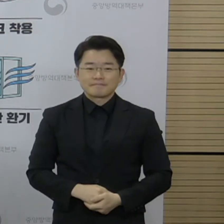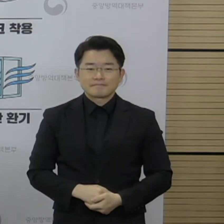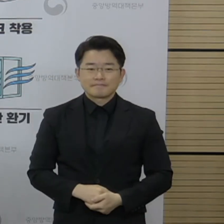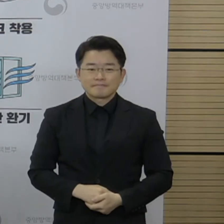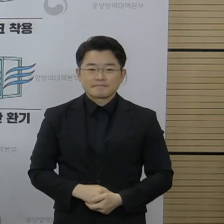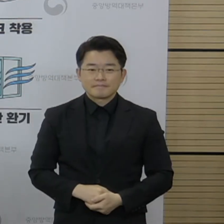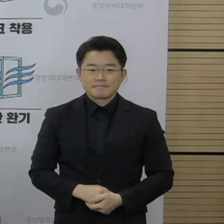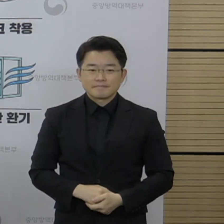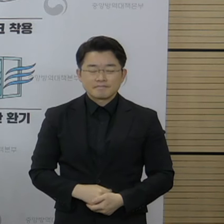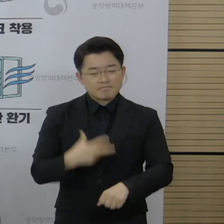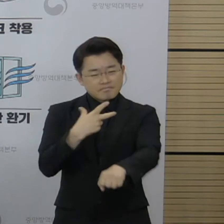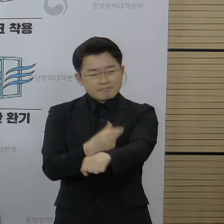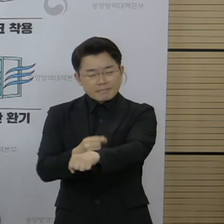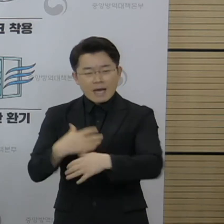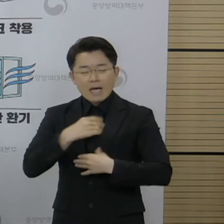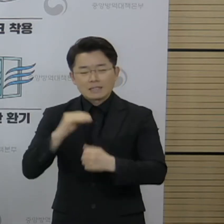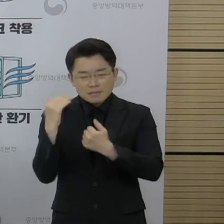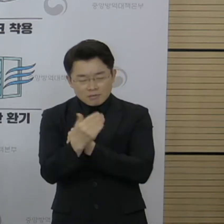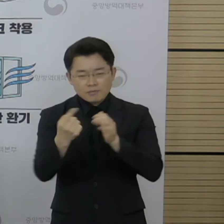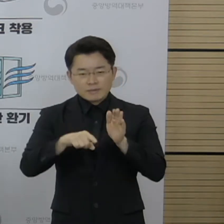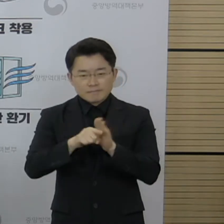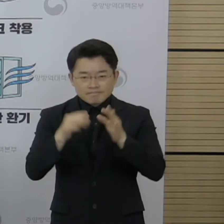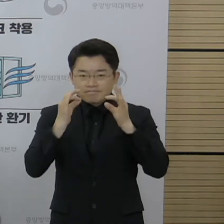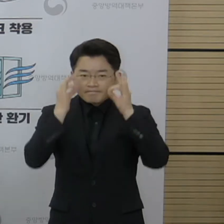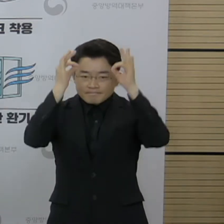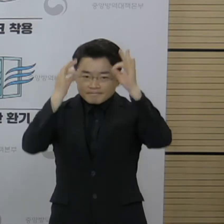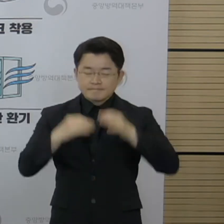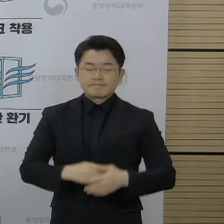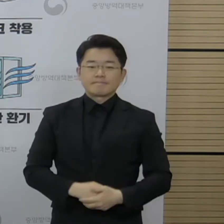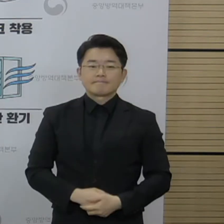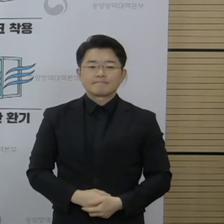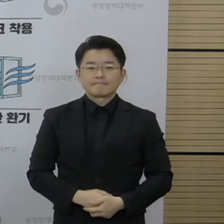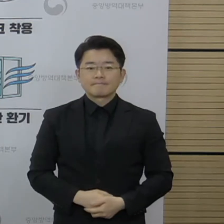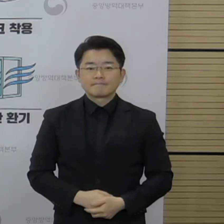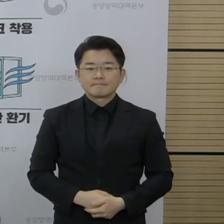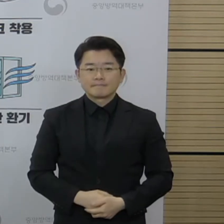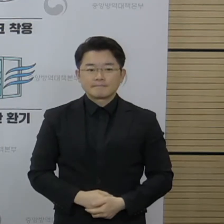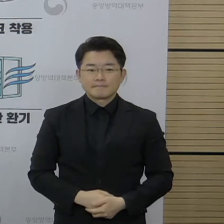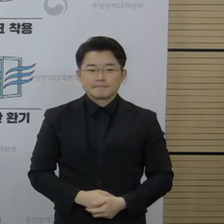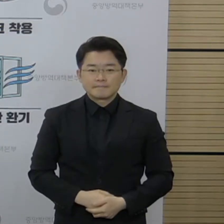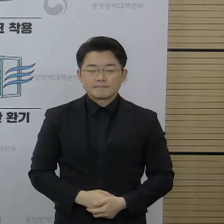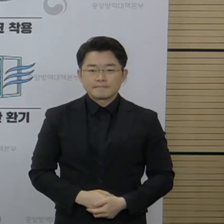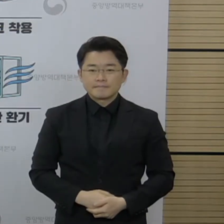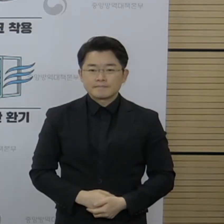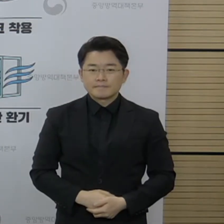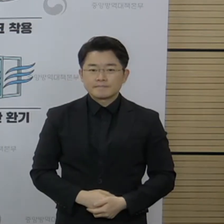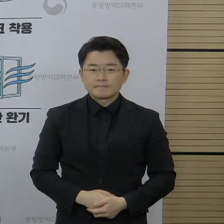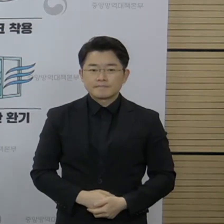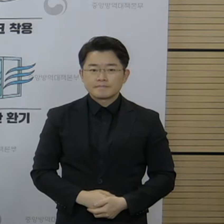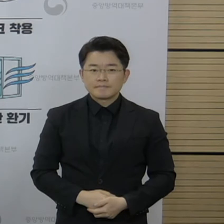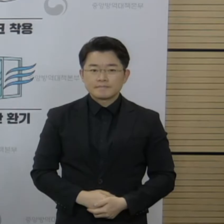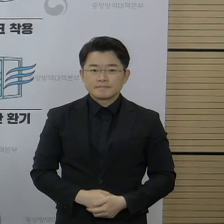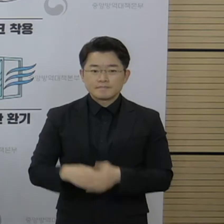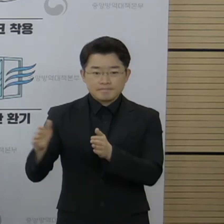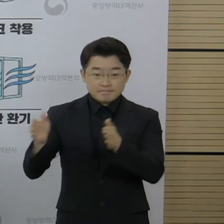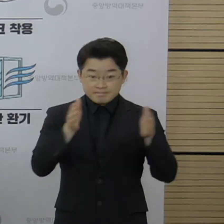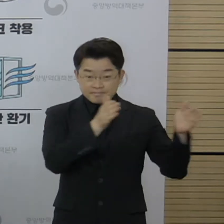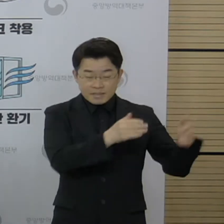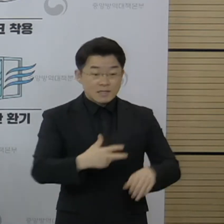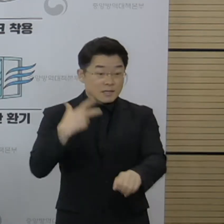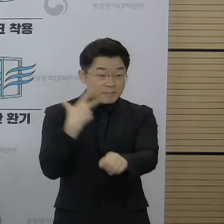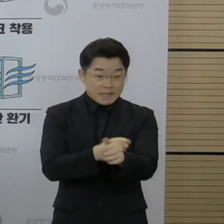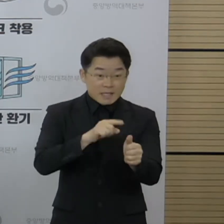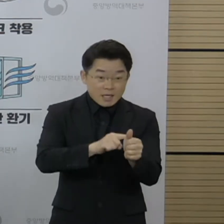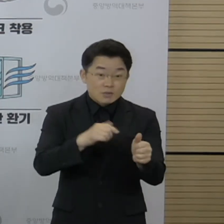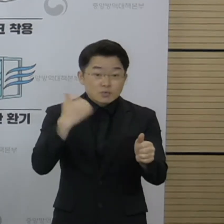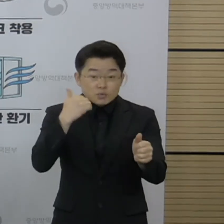접종을 받을 수 있도록 만전을 기하도록 하겠습니다. 네, 다음은 접종 대상과 관련된